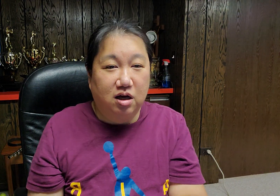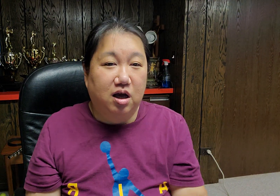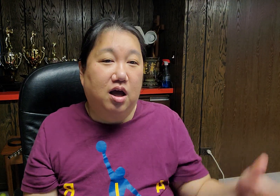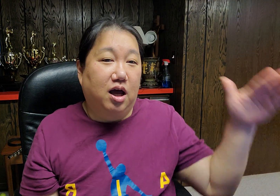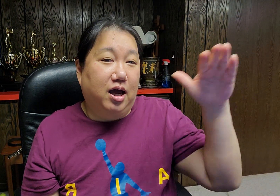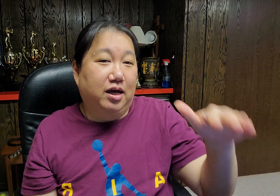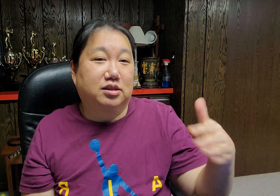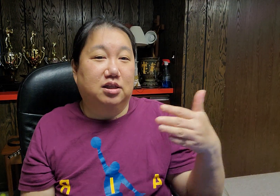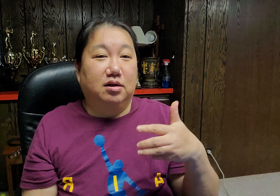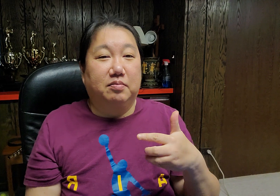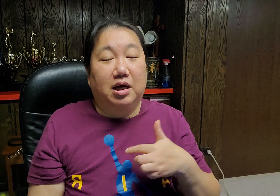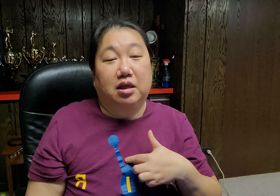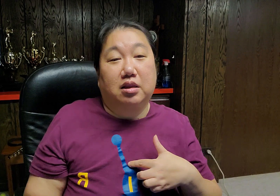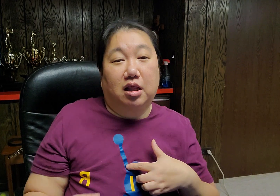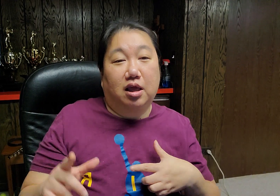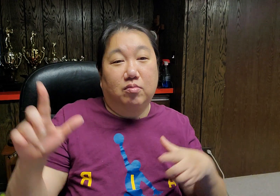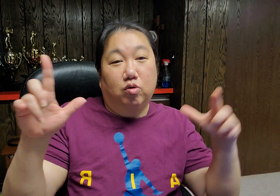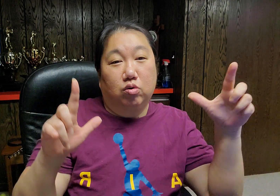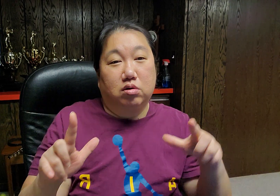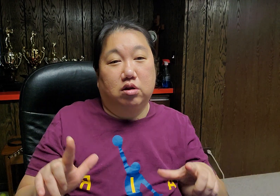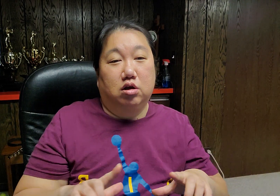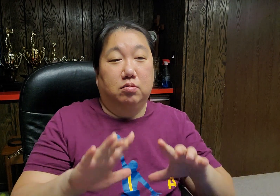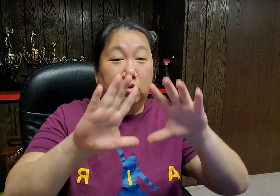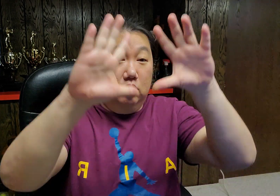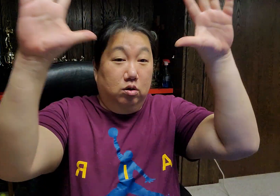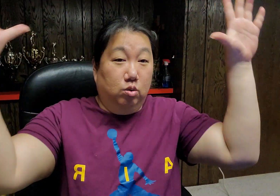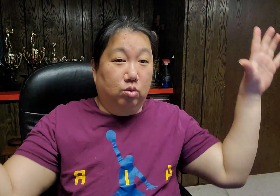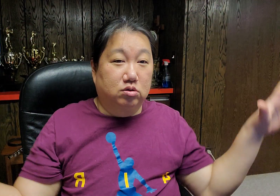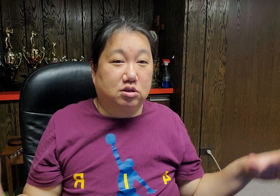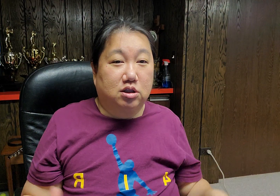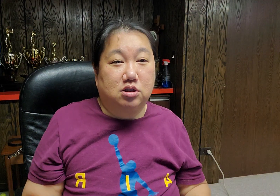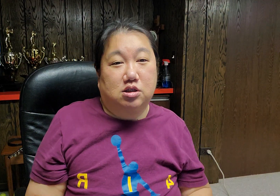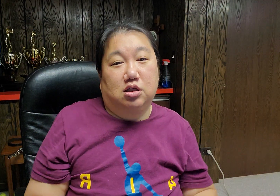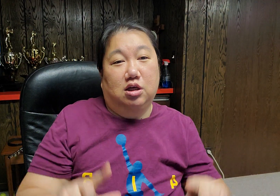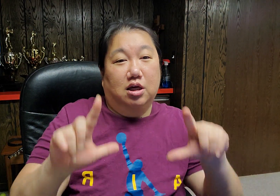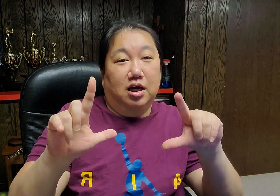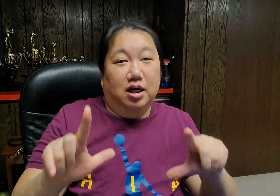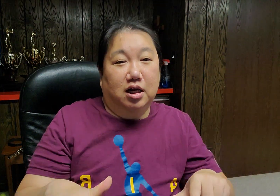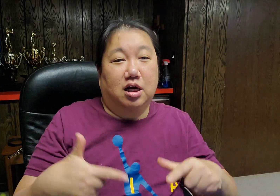하지만 내 모습은 온전치 않아